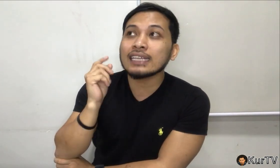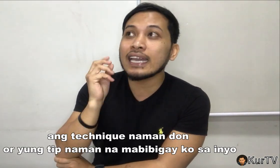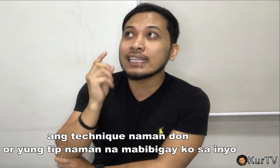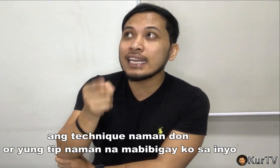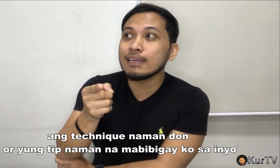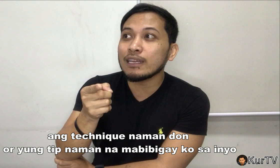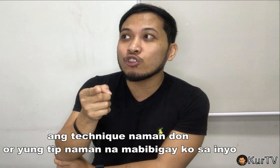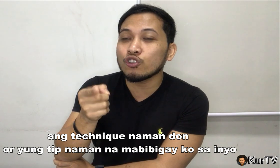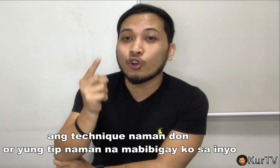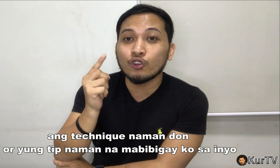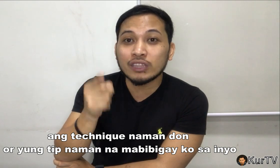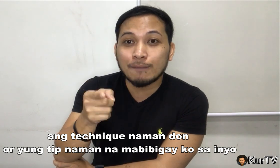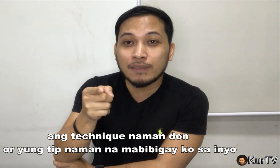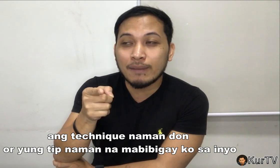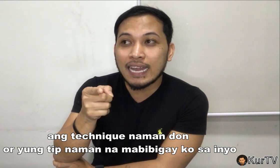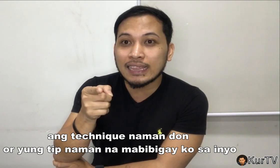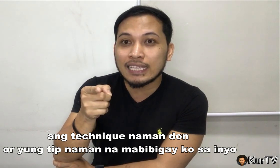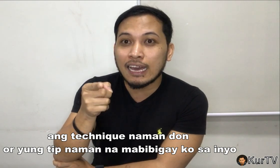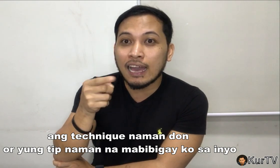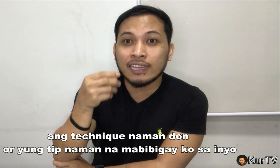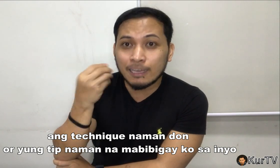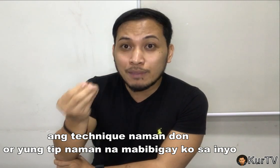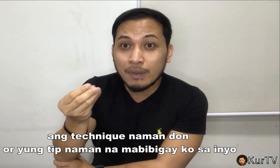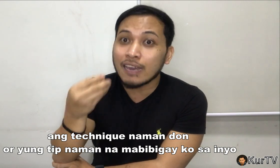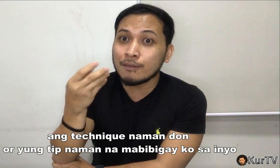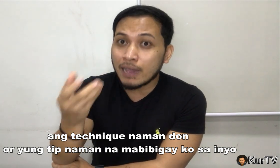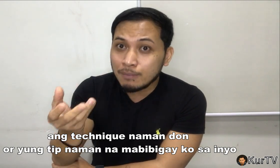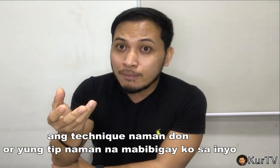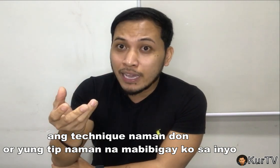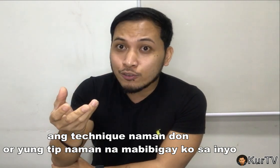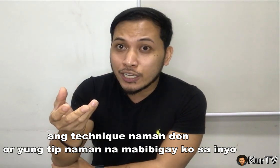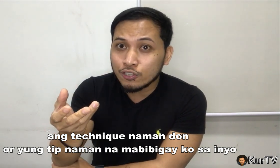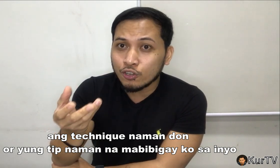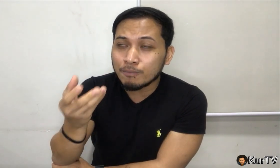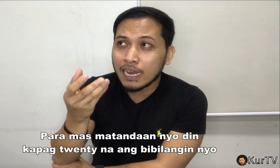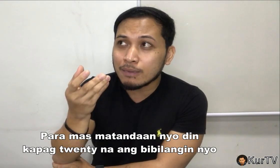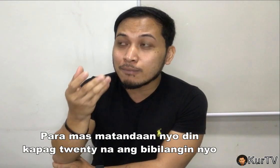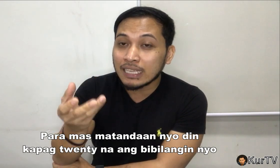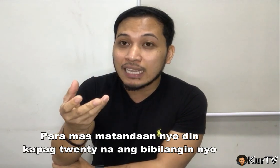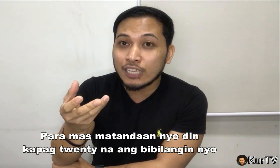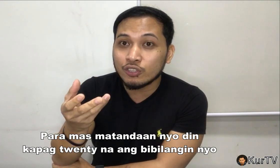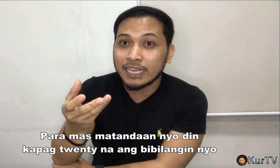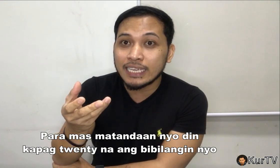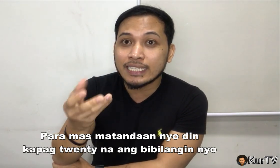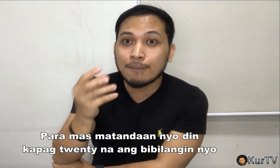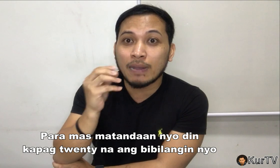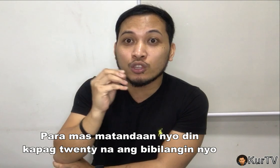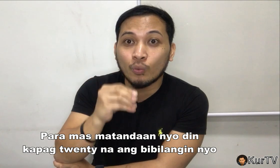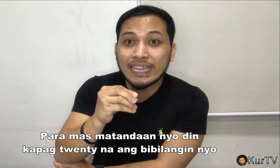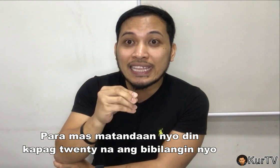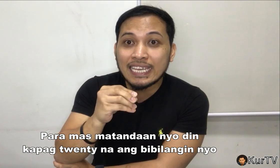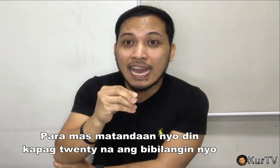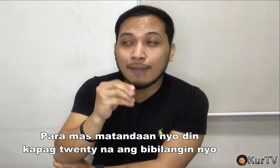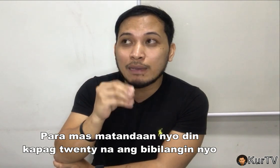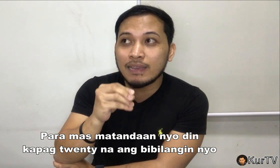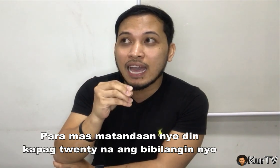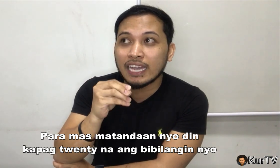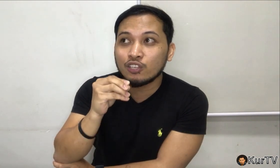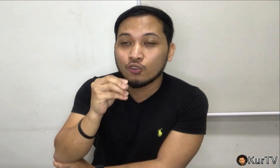Ang technique naman doon o yung tip naman natin na tip naman na ibibigay ko sa inyo doon para mas matandaan nyo din is kapag 20 na ang bibilangin